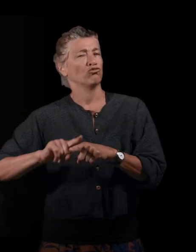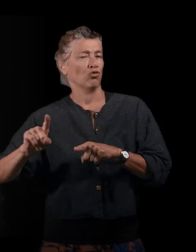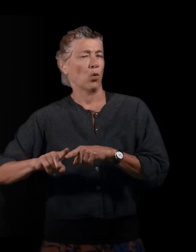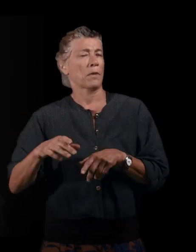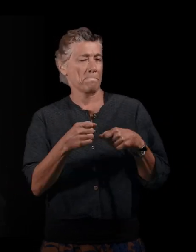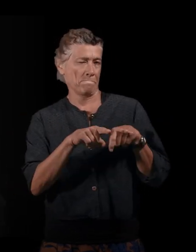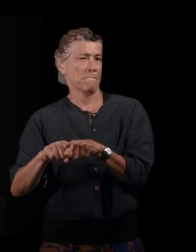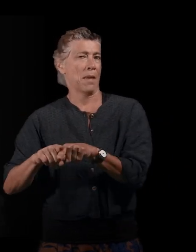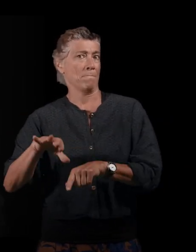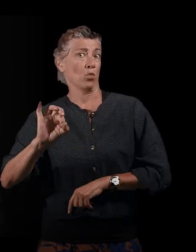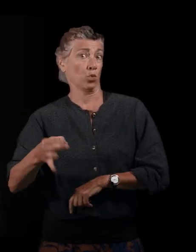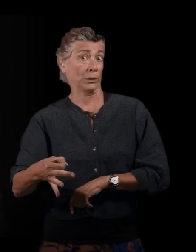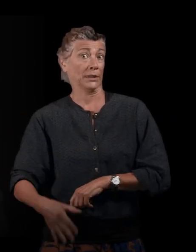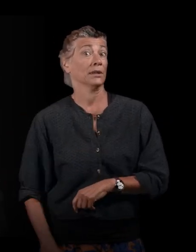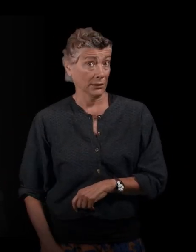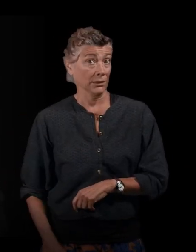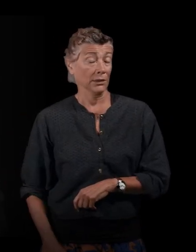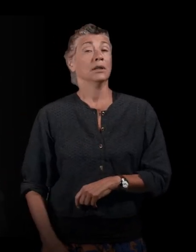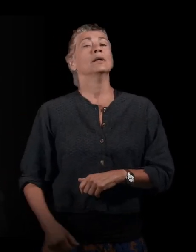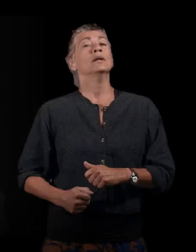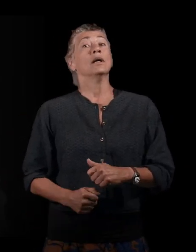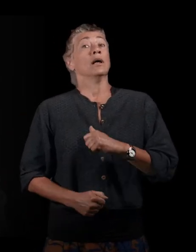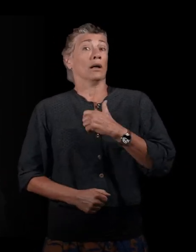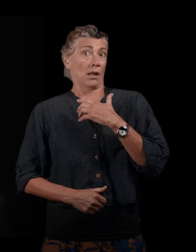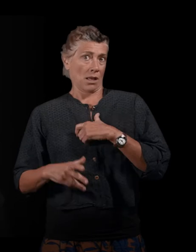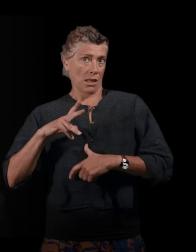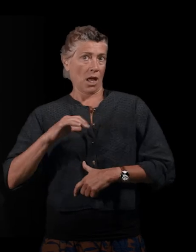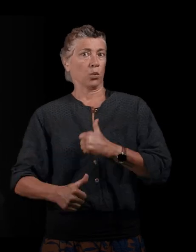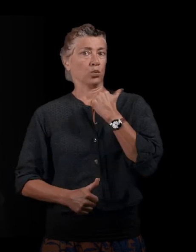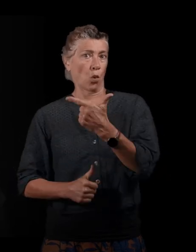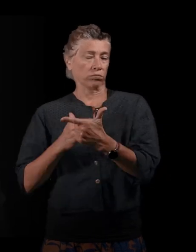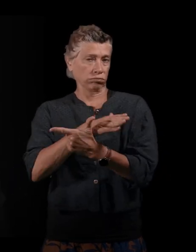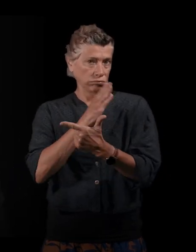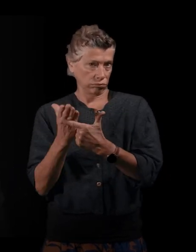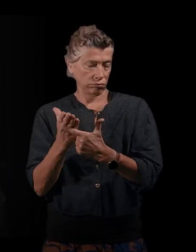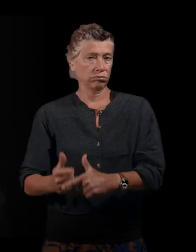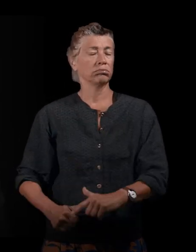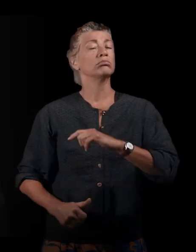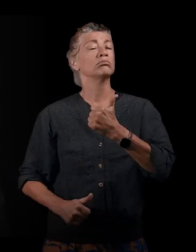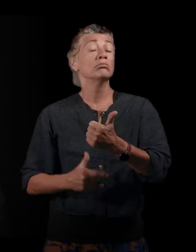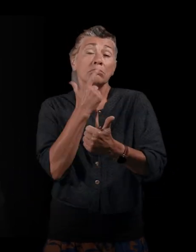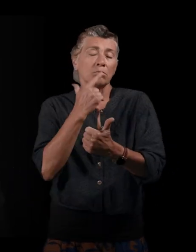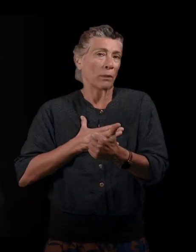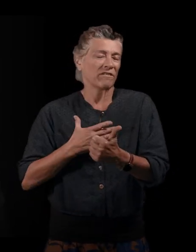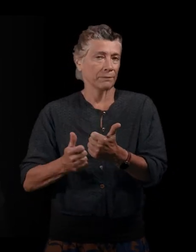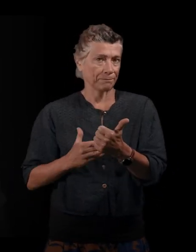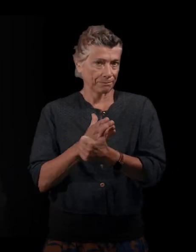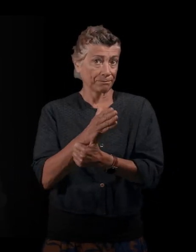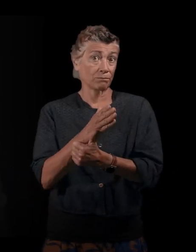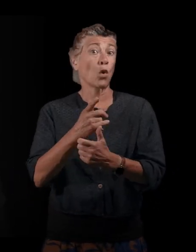la migration. Et donc, ce que ces femmes ont en commun, c'est en particulier deux choses, il me semble, les violences de genre,